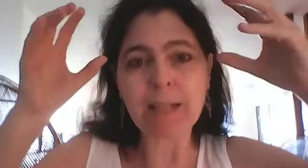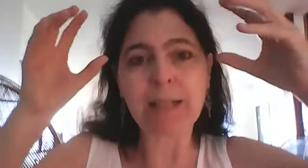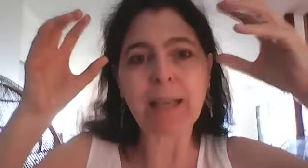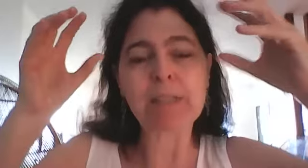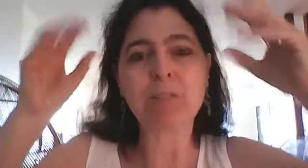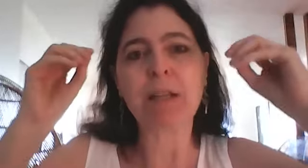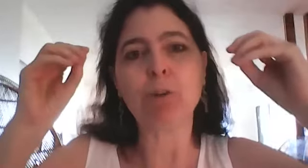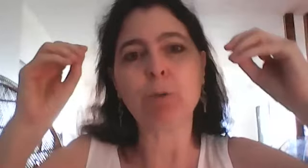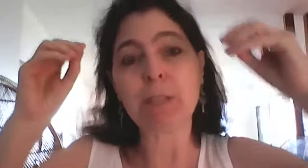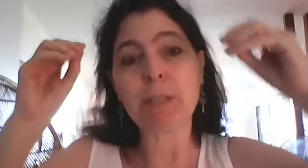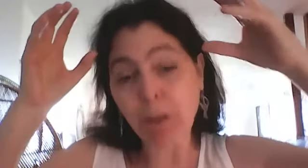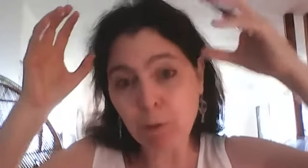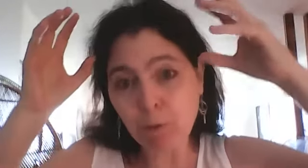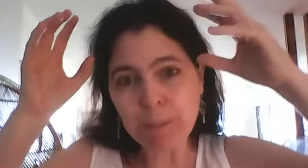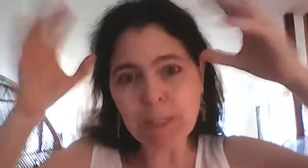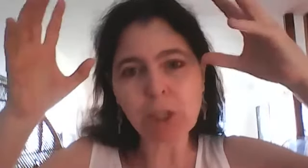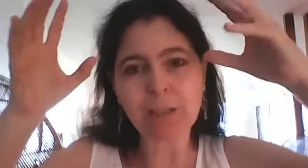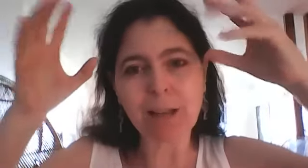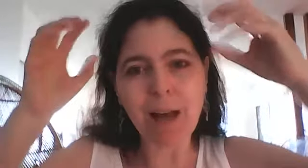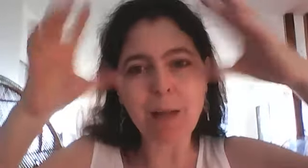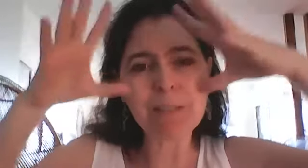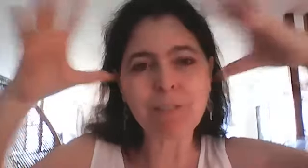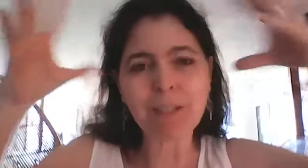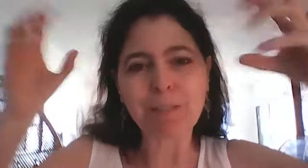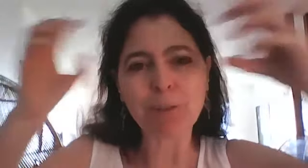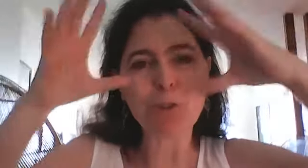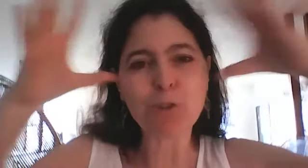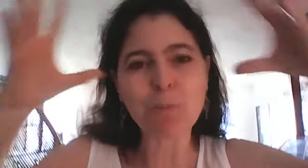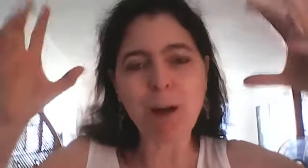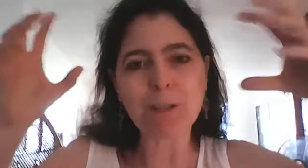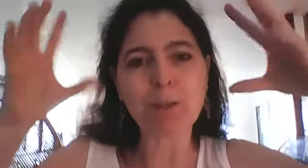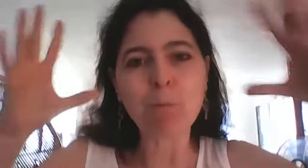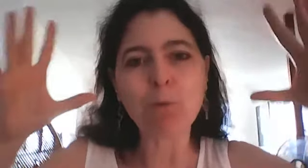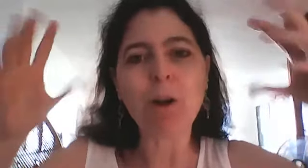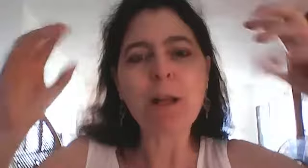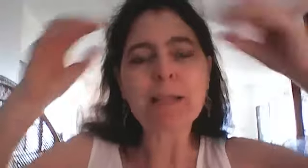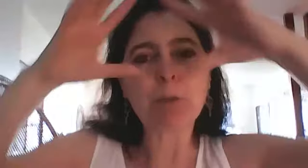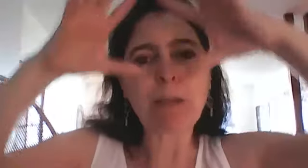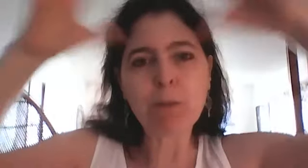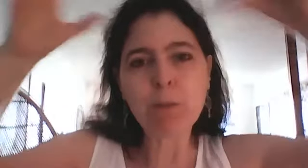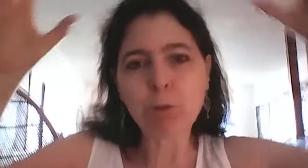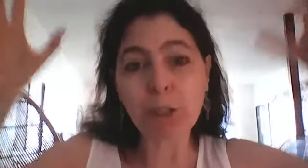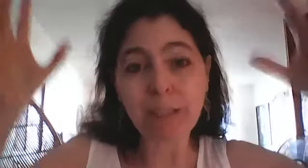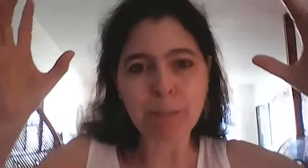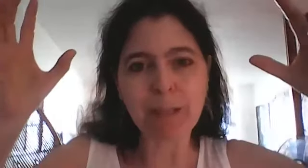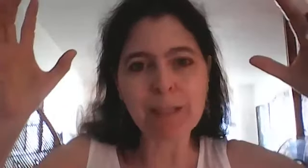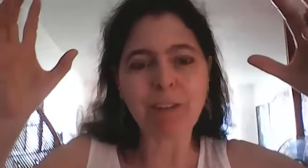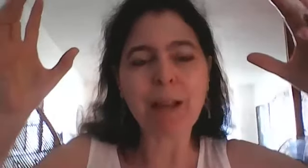dans la créativité la volonté ça peut travailler au niveau psychique dans l'âme divine avec tout son support son amour ça peut travailler au niveau de notre esprit divin